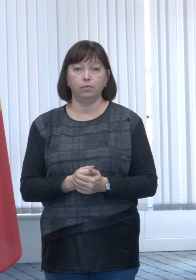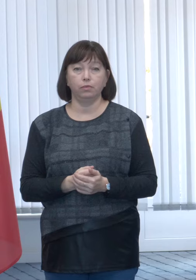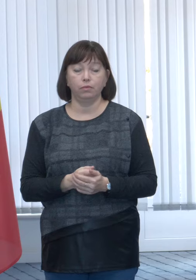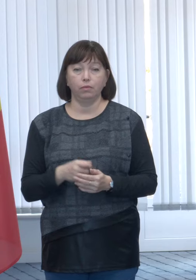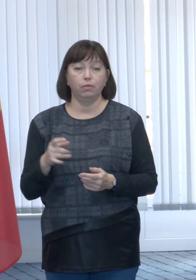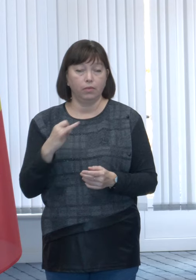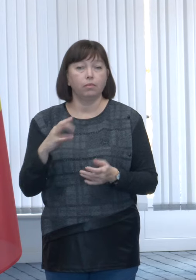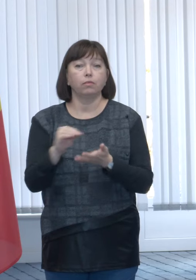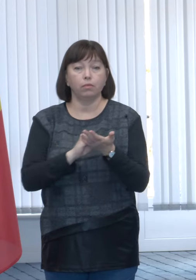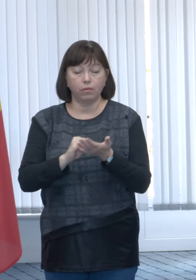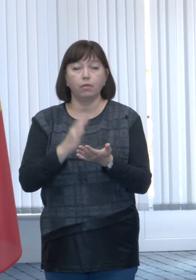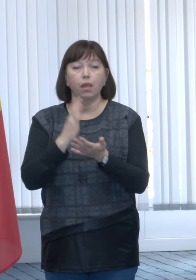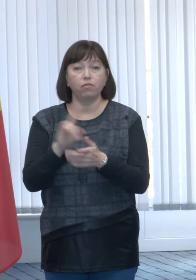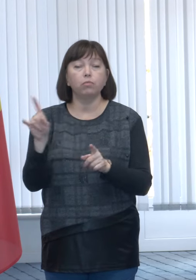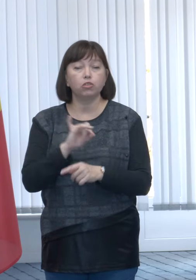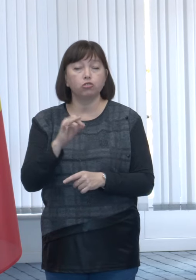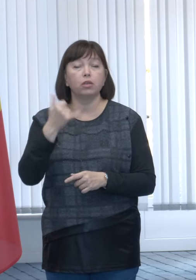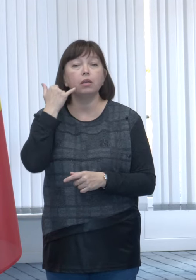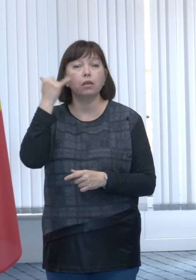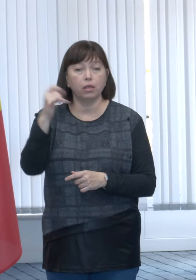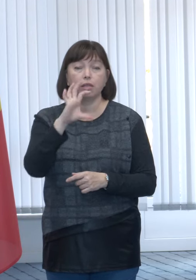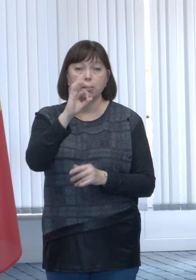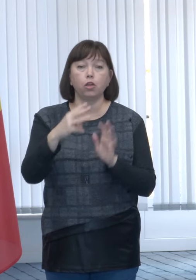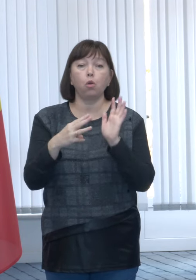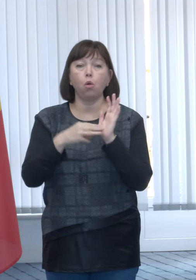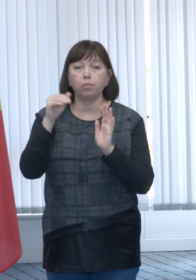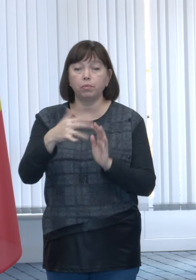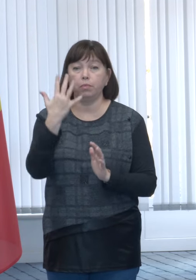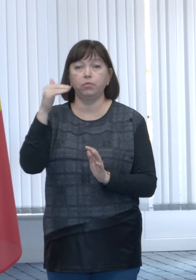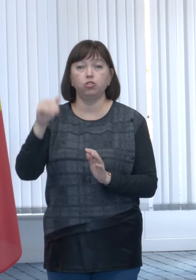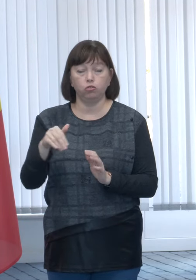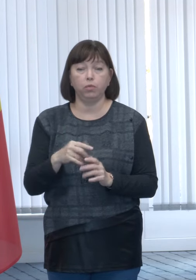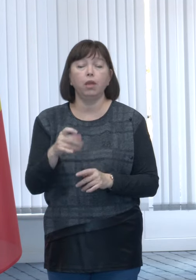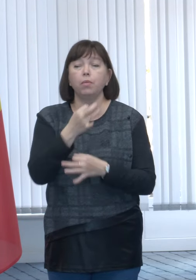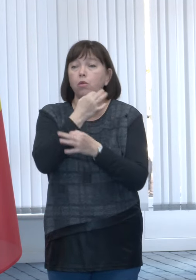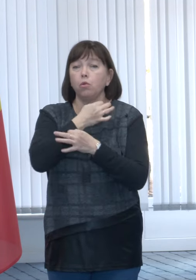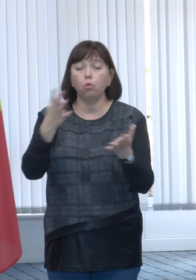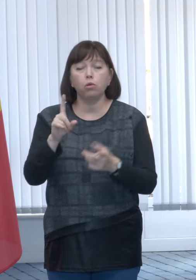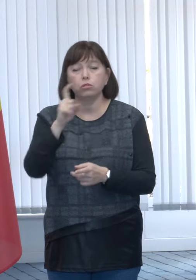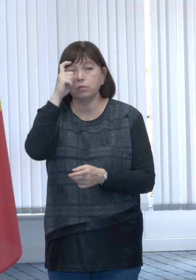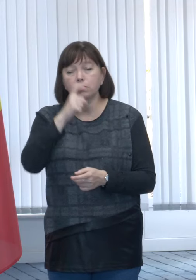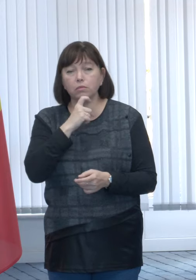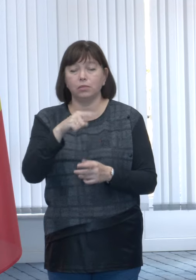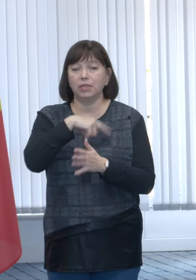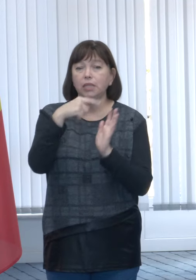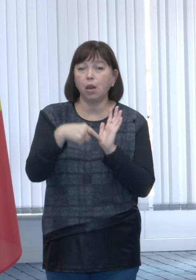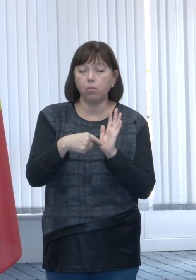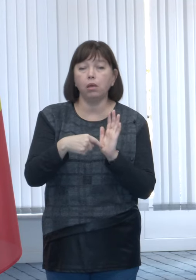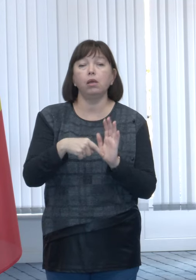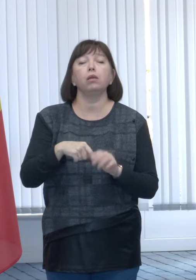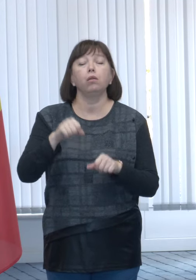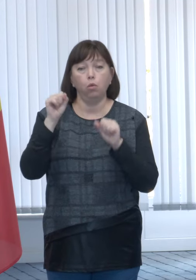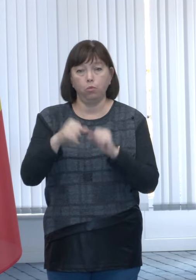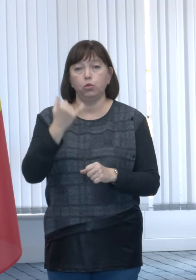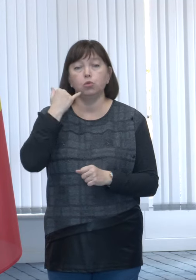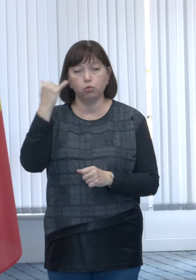Reiterez, avem și o linie telefonică, 08000-5000, pentru orice neclarități, întrebări, colegii